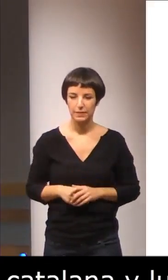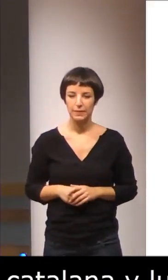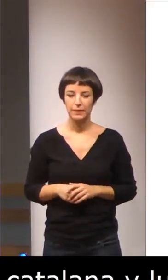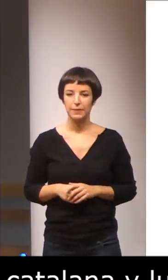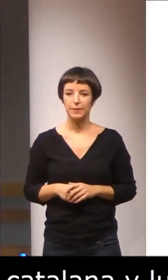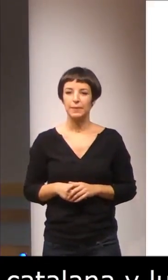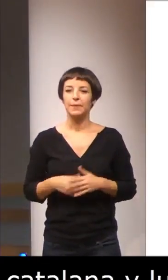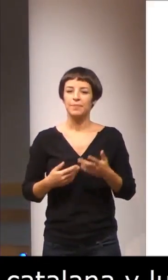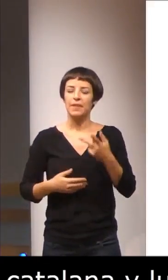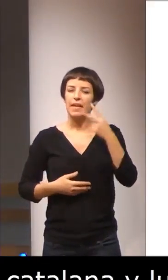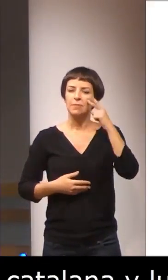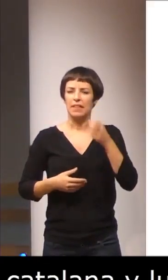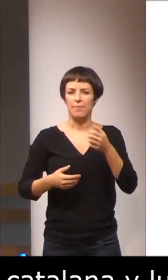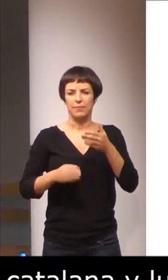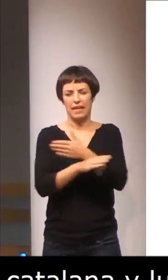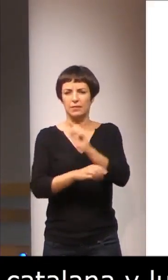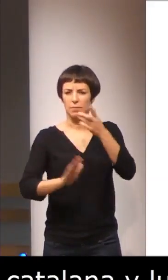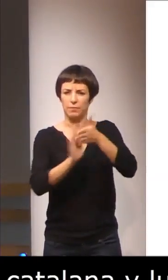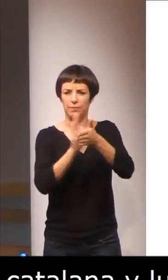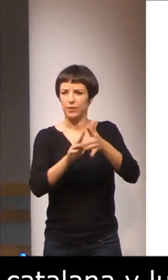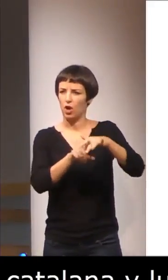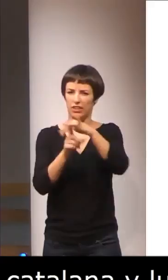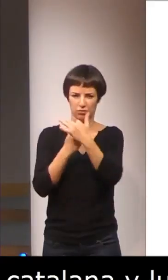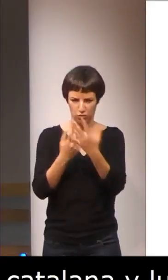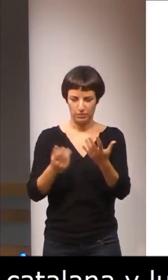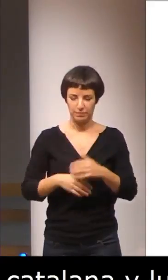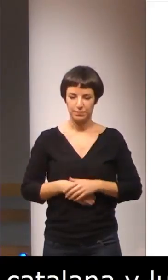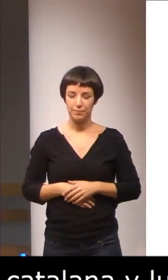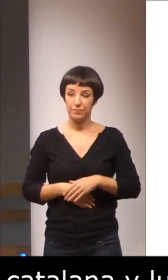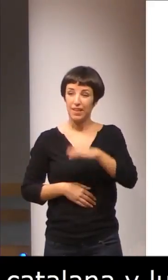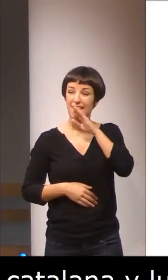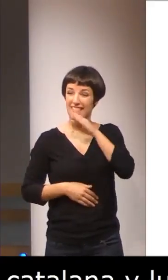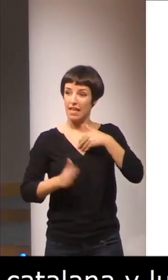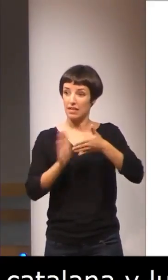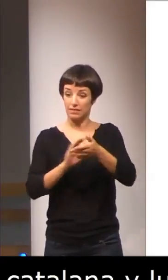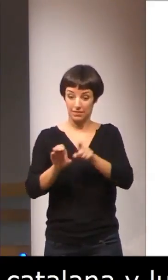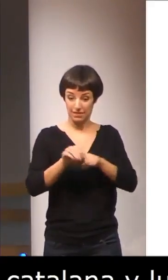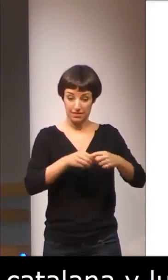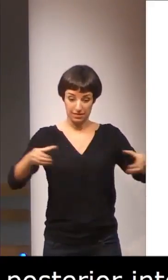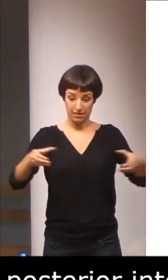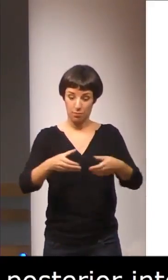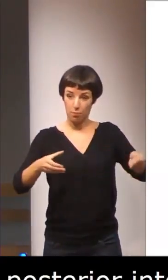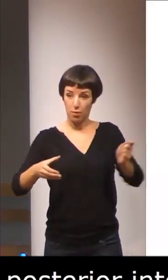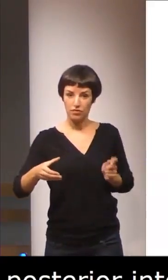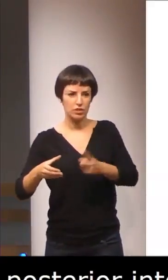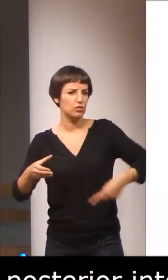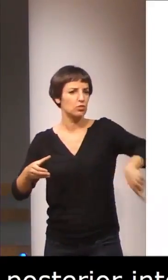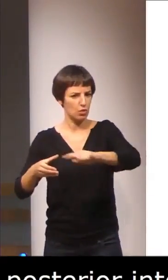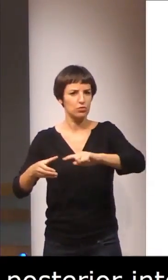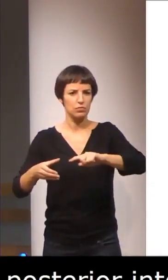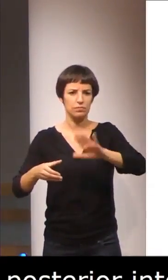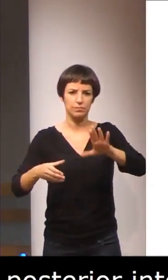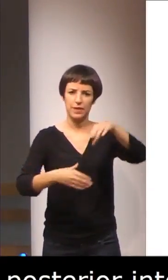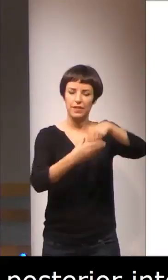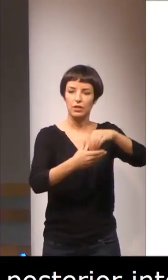Contextualización de la experiencia. Como ya he indicado, todos los profesionales pertenecen al